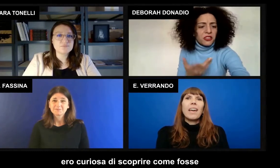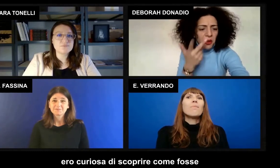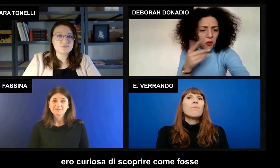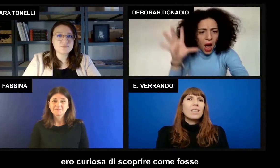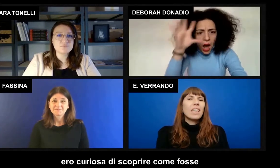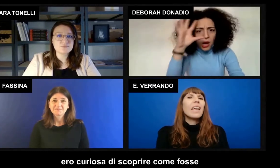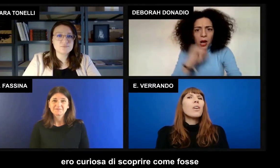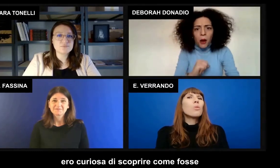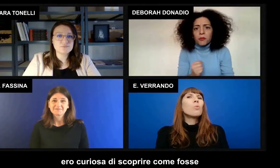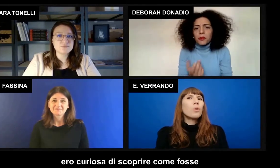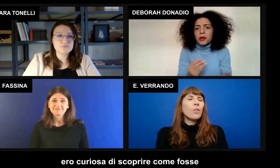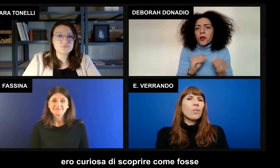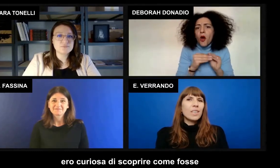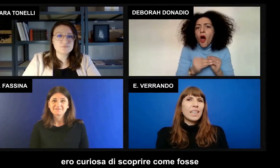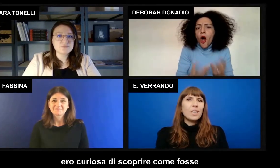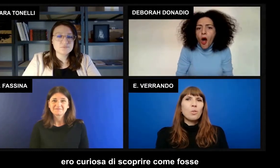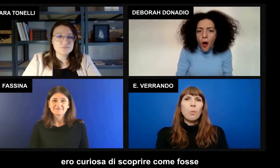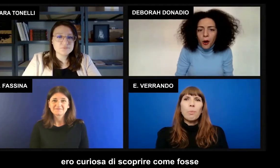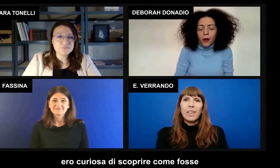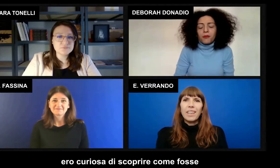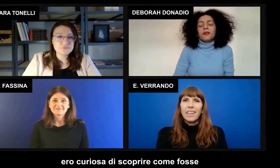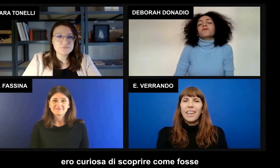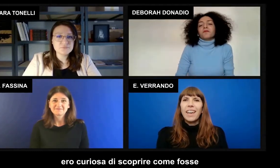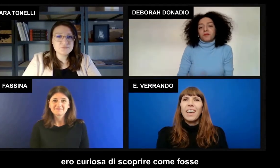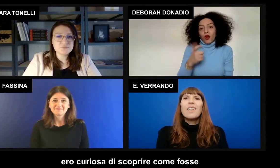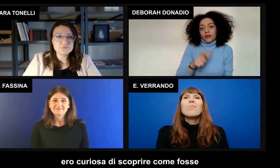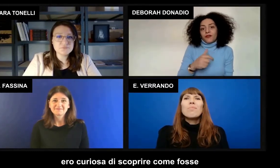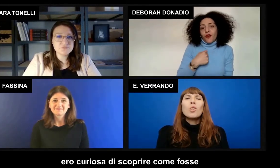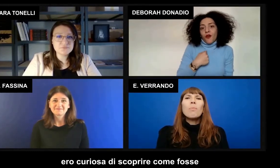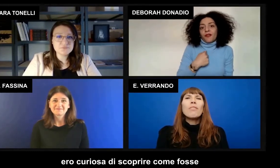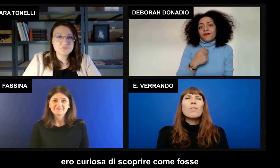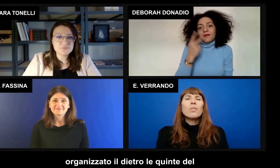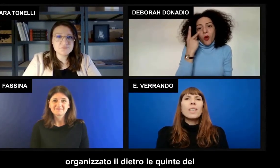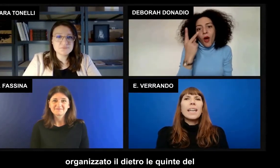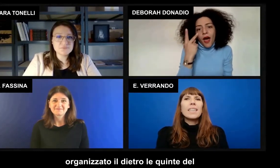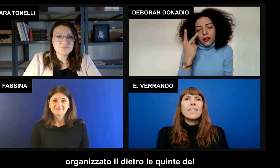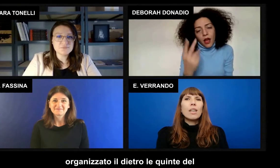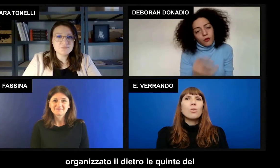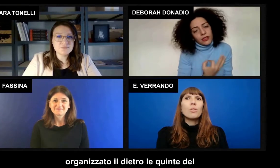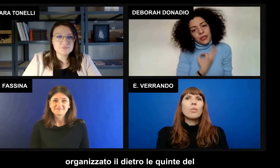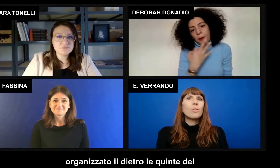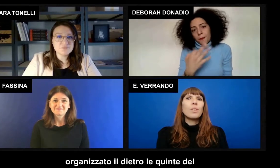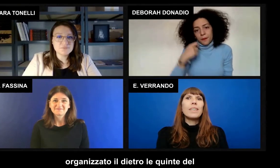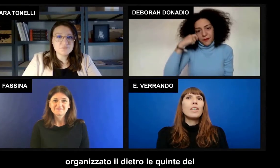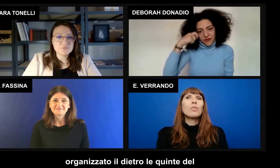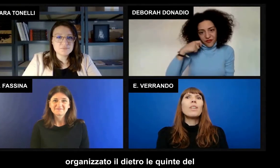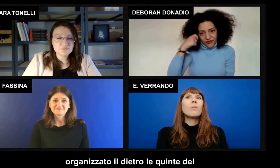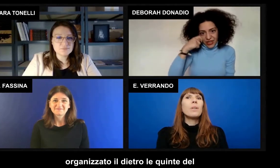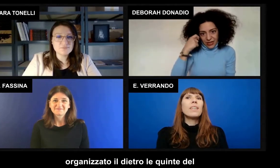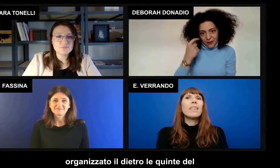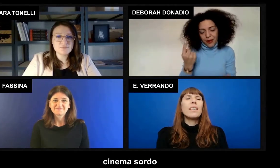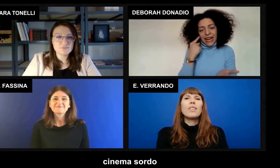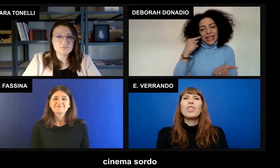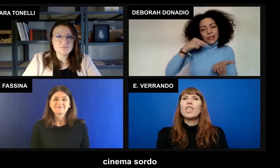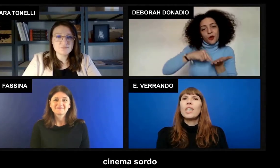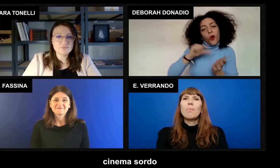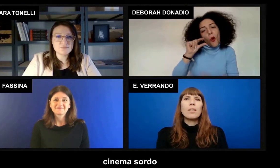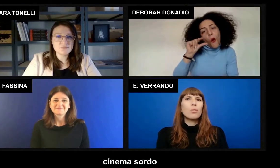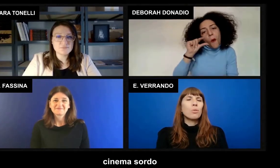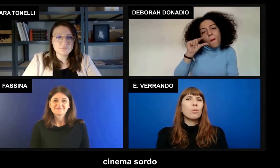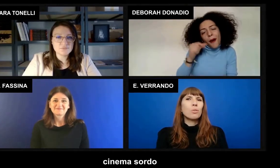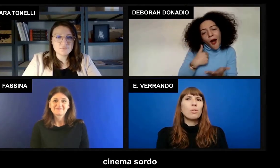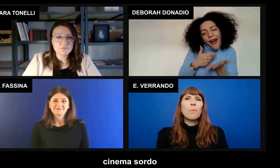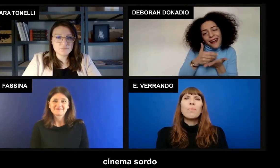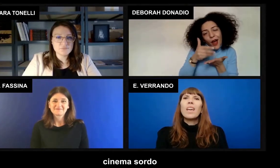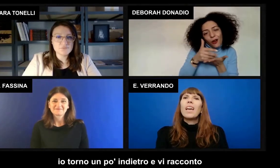perché ero curiosa di scoprire come fosse organizzato il dietro le quinte del cinema